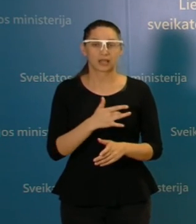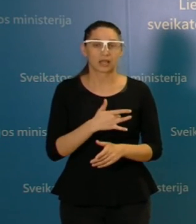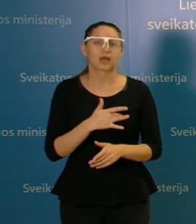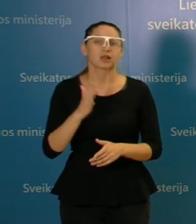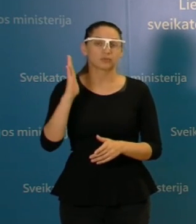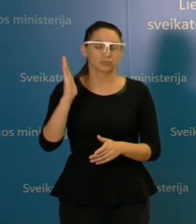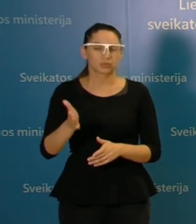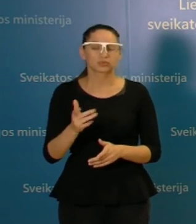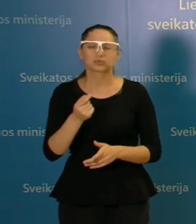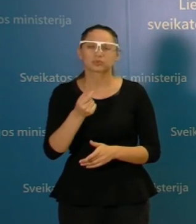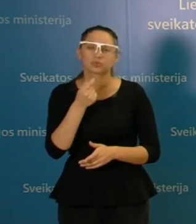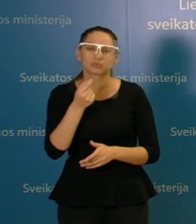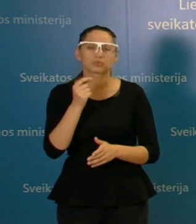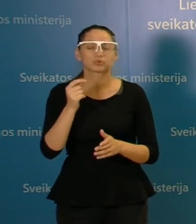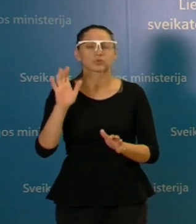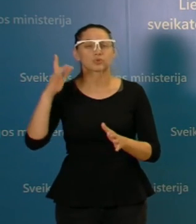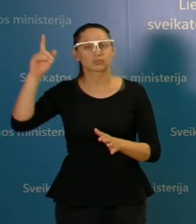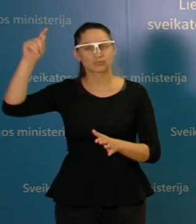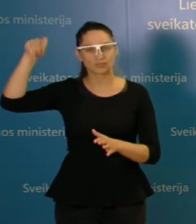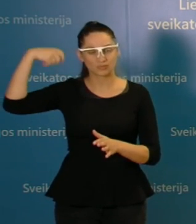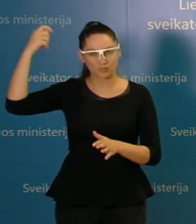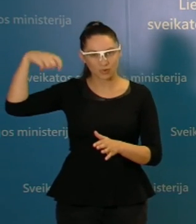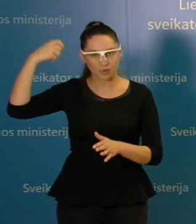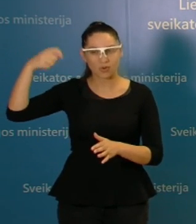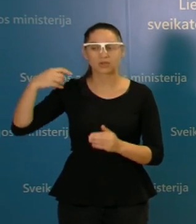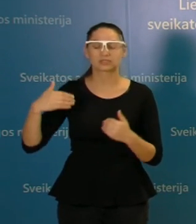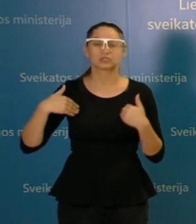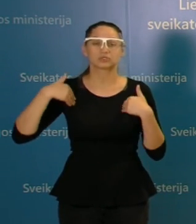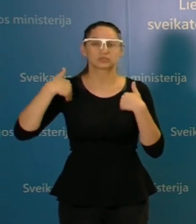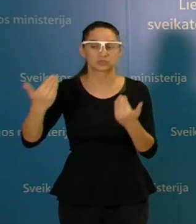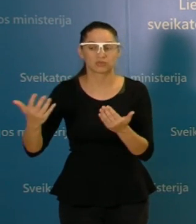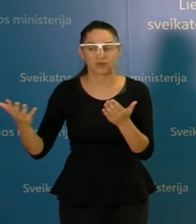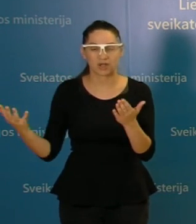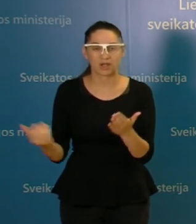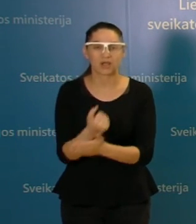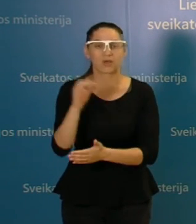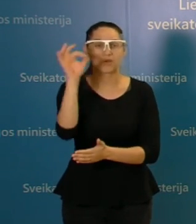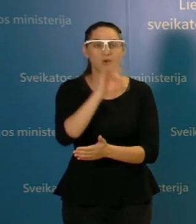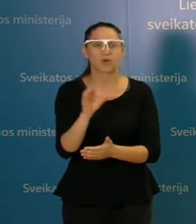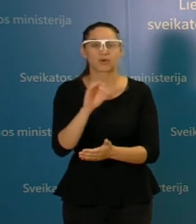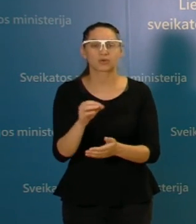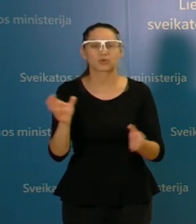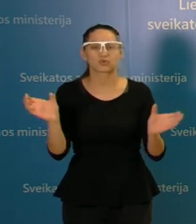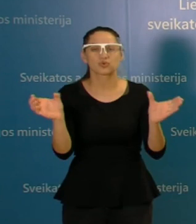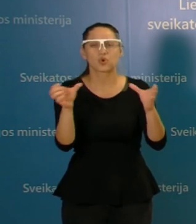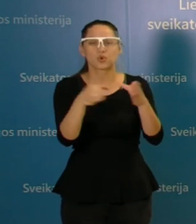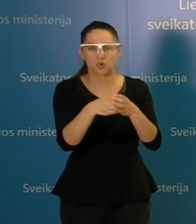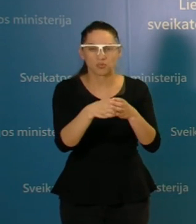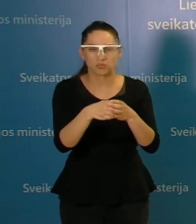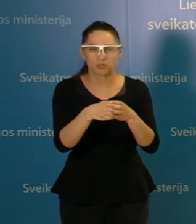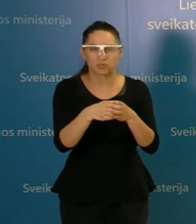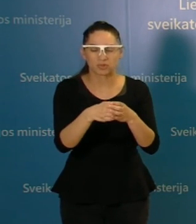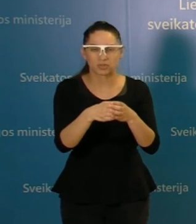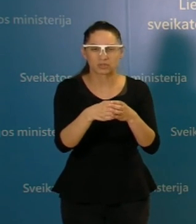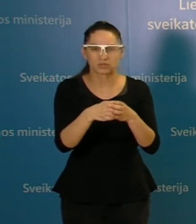jeigu tikrai gausim mokslininkų rekomendacijas, tai yra dėl to vadinamo grupinio testavimo, kuomet keli mėginiai